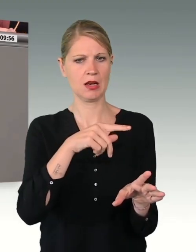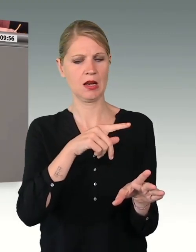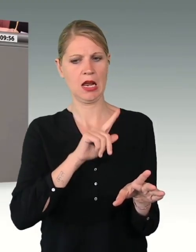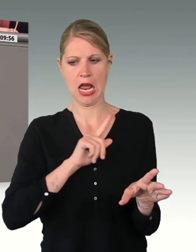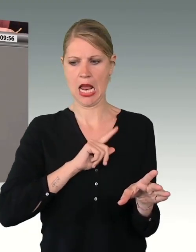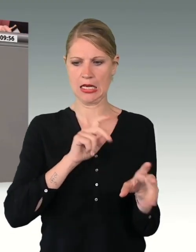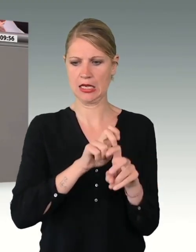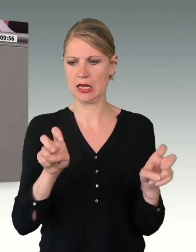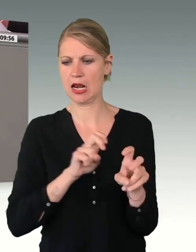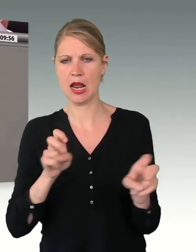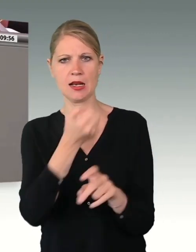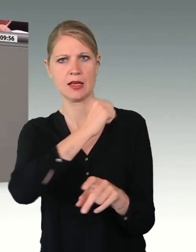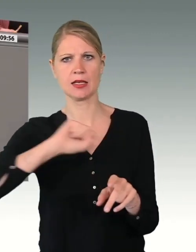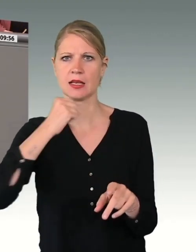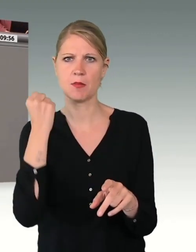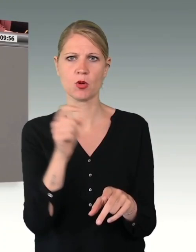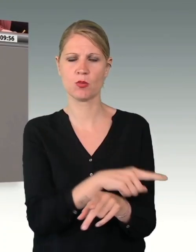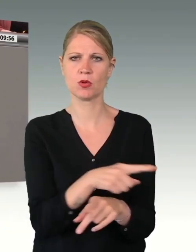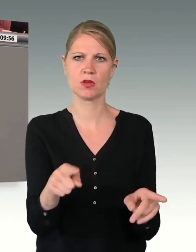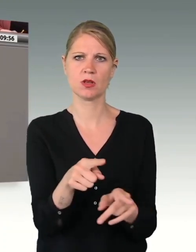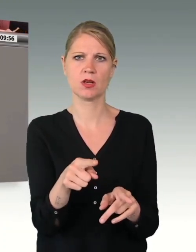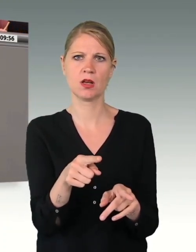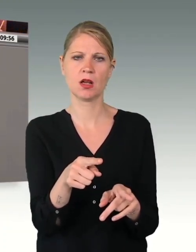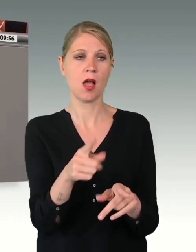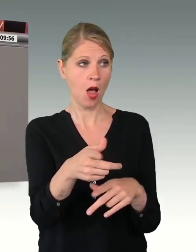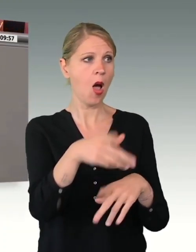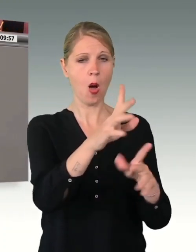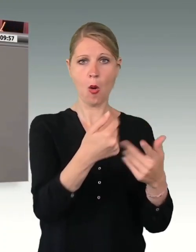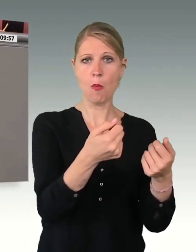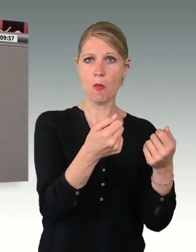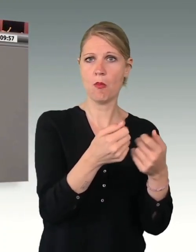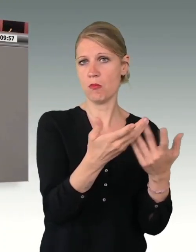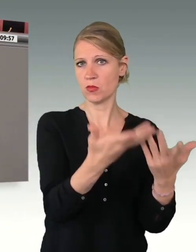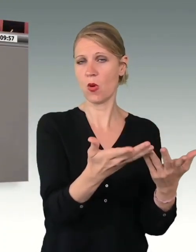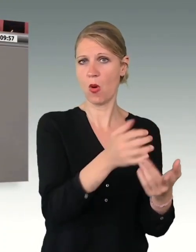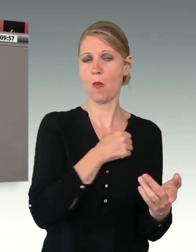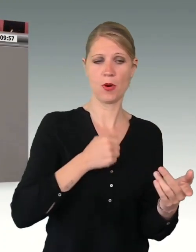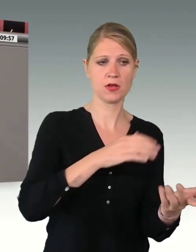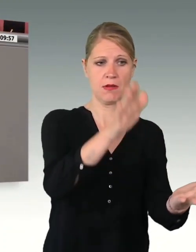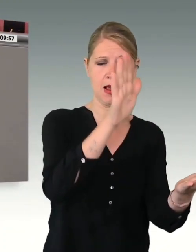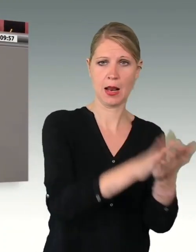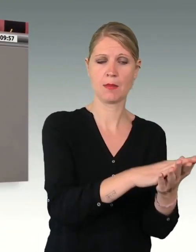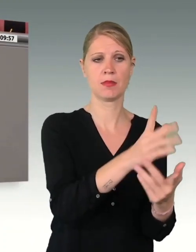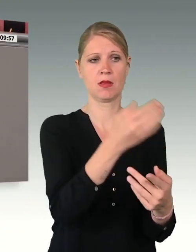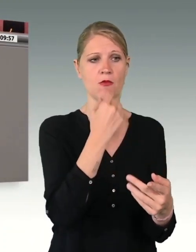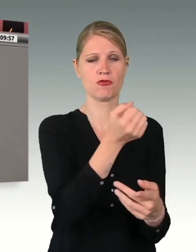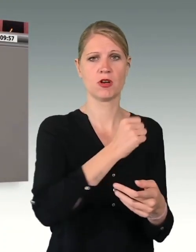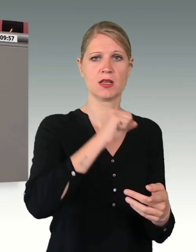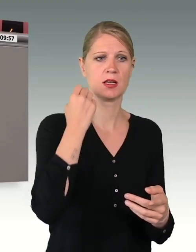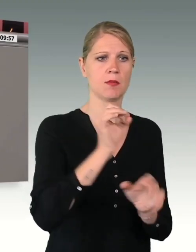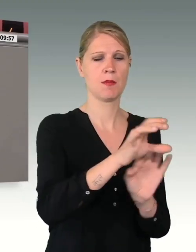schade, dass es bei der Bundeswehr aber nicht in diesen hohen Hause geht. Es braucht viel klarere Konsequenzen gegen